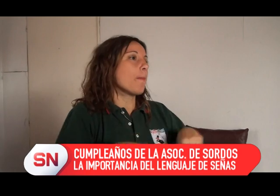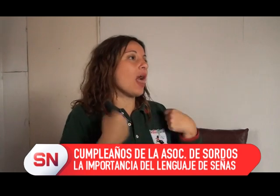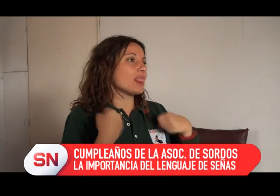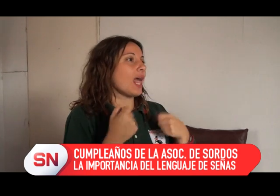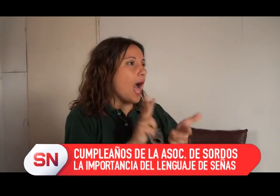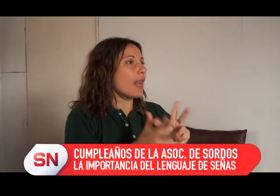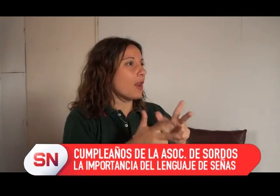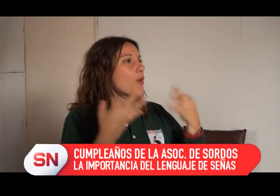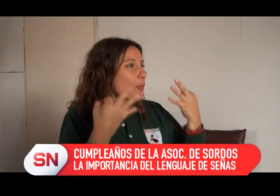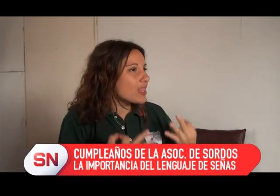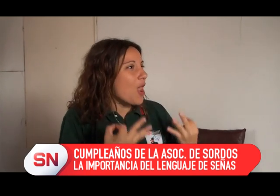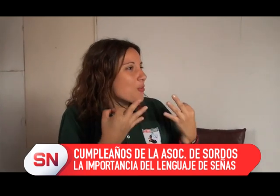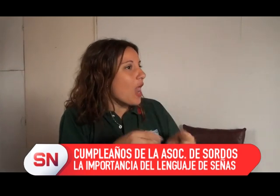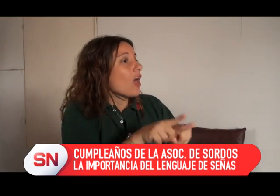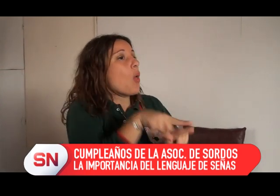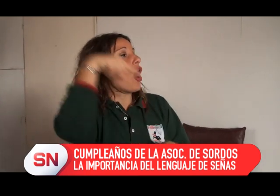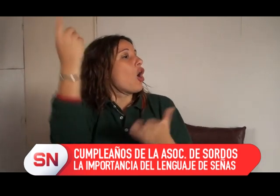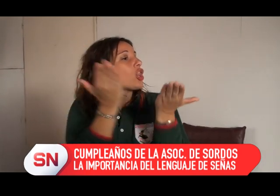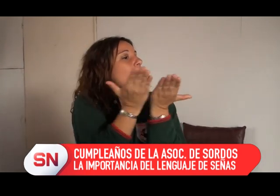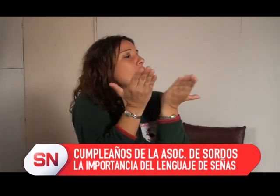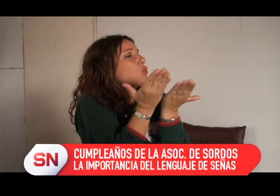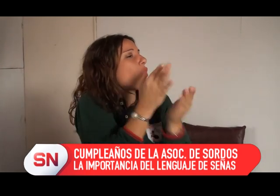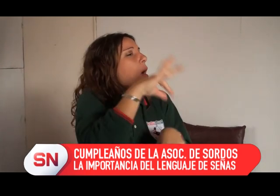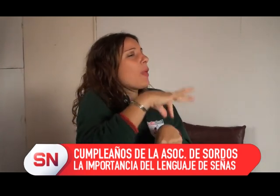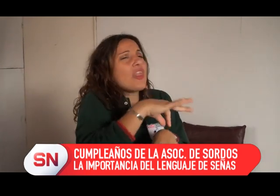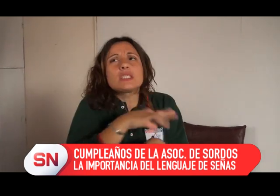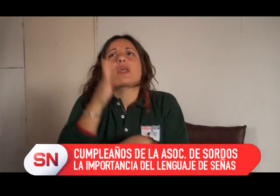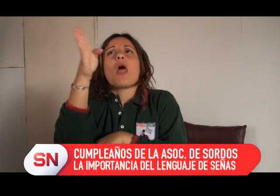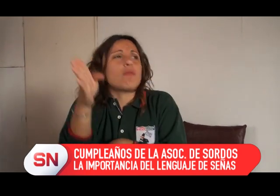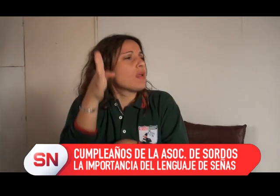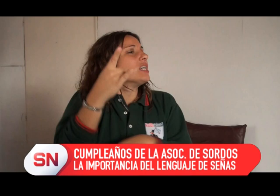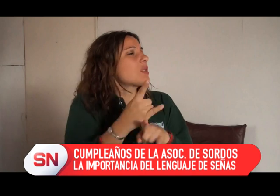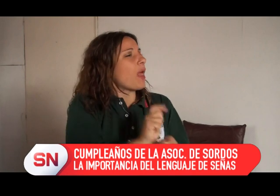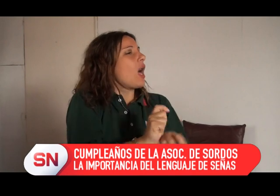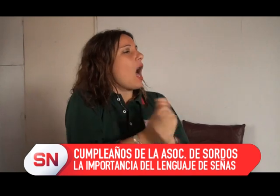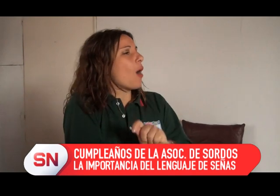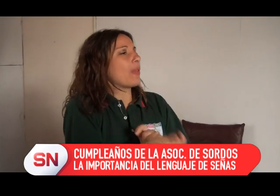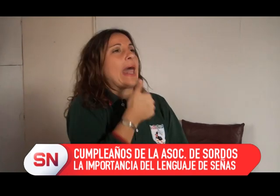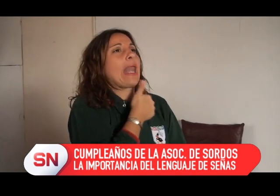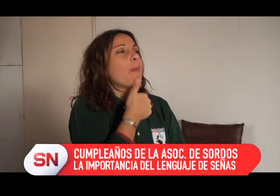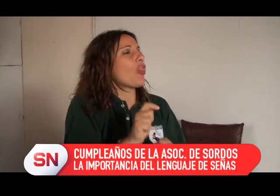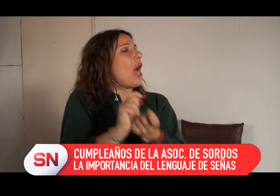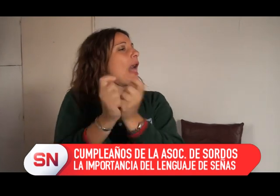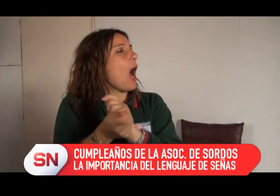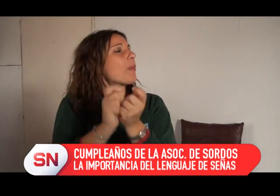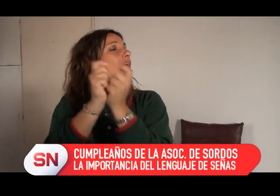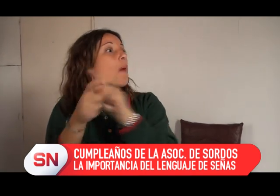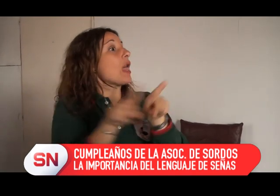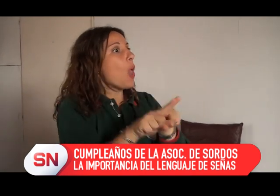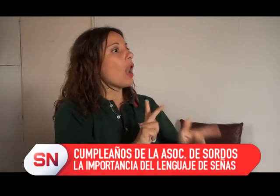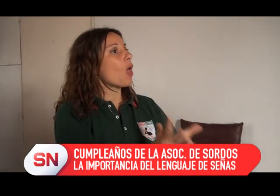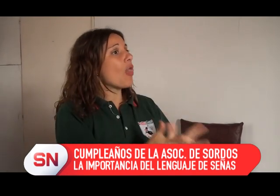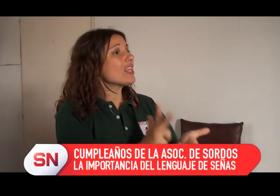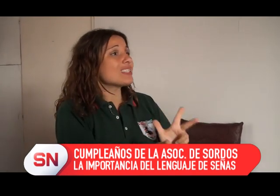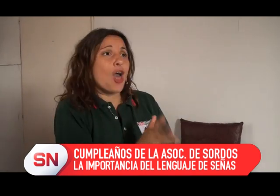fácil la lucha de las dos cosas, pero se pueden hacer, y el estudio, se pueden hacer las dos cosas, ¿sí?